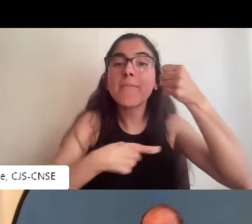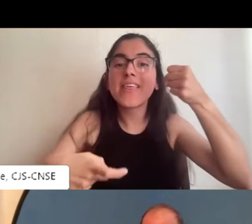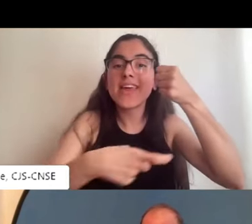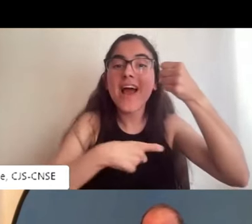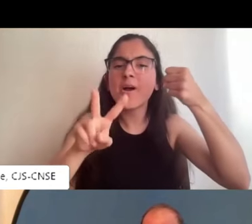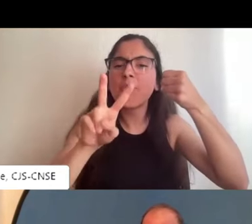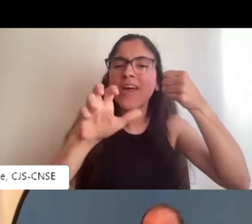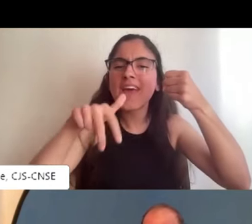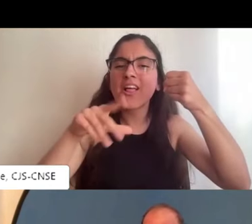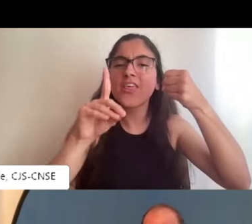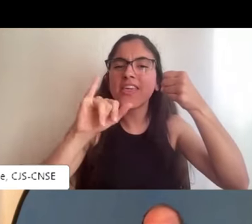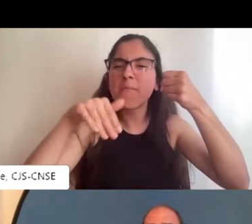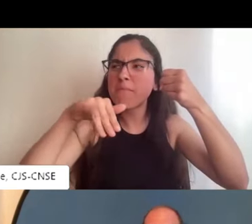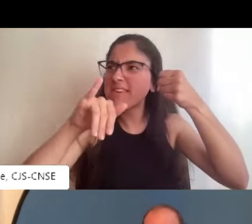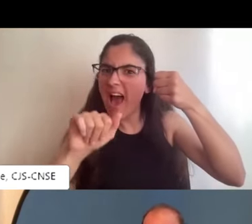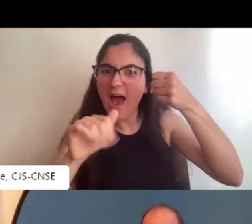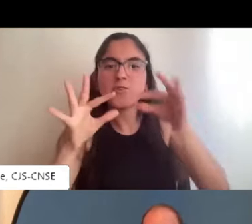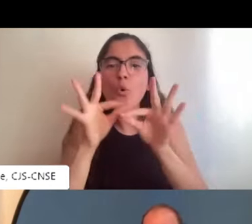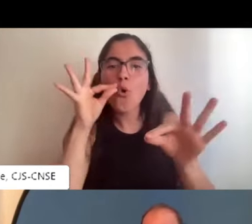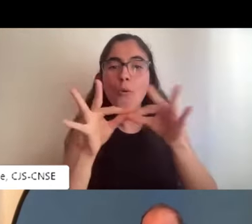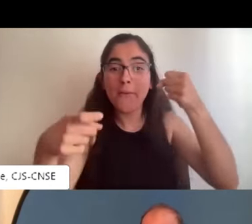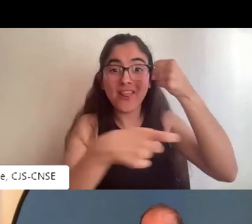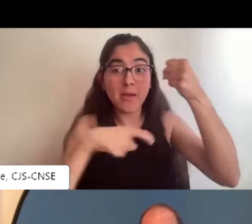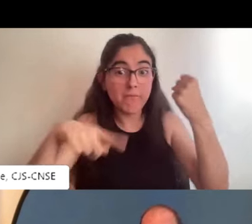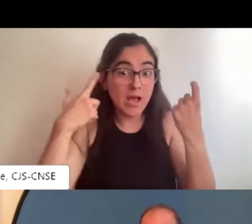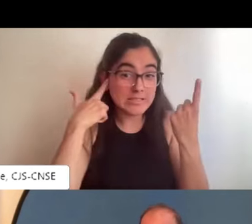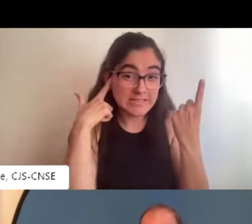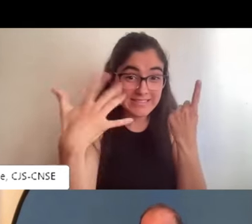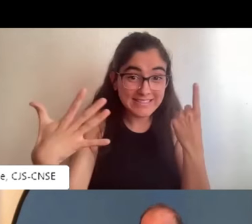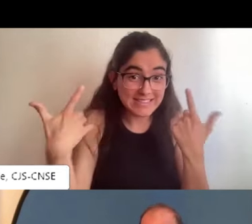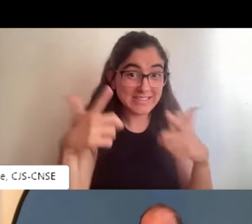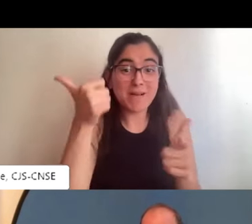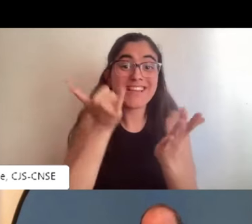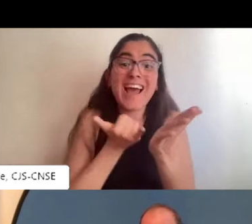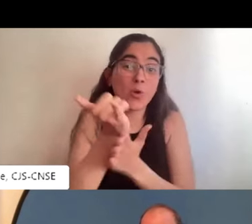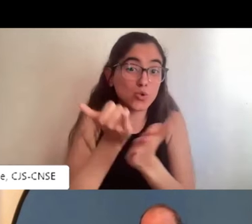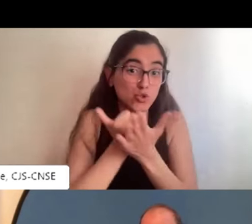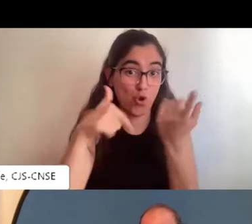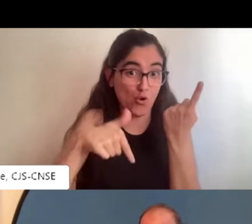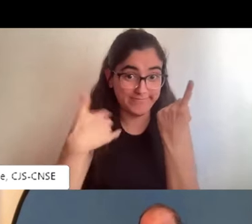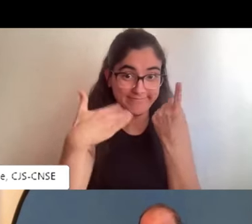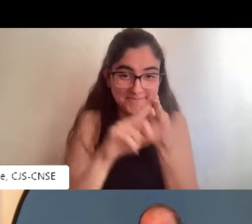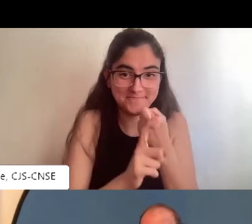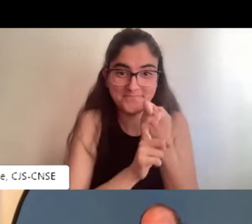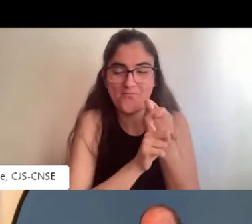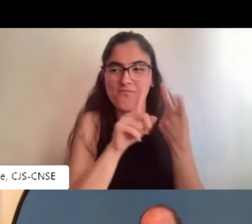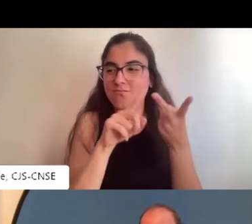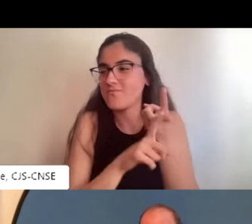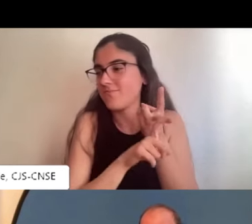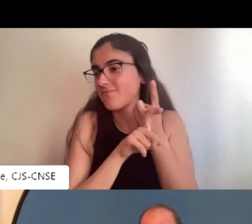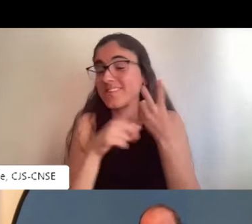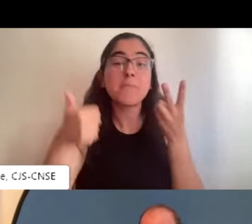en la vendimia, en la época de vendimia, para la uva, es bastante famoso